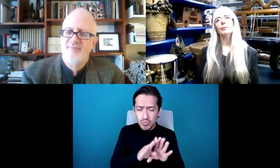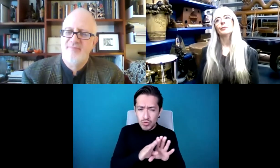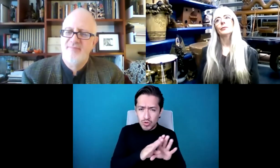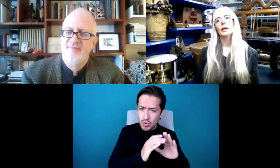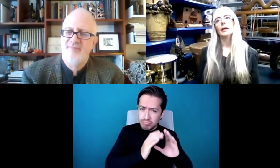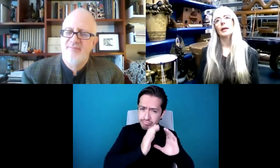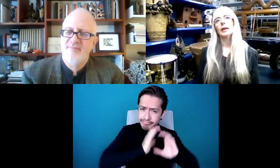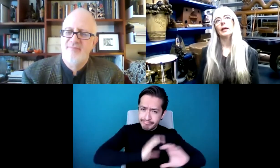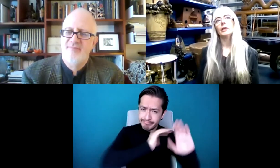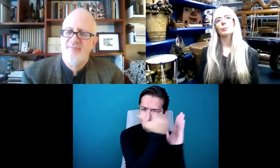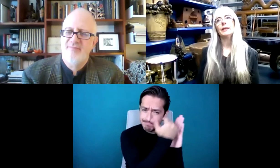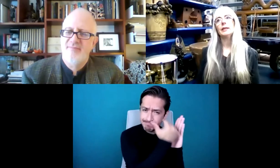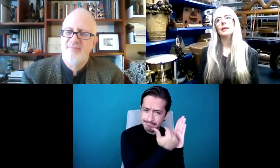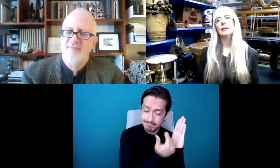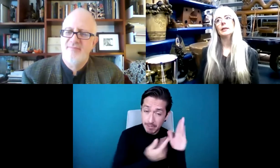las percusiones?